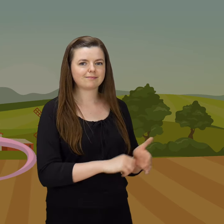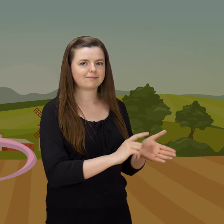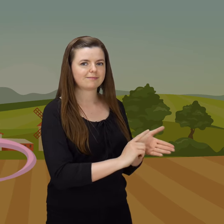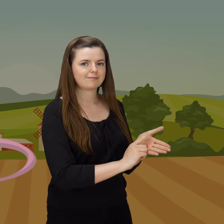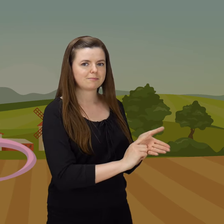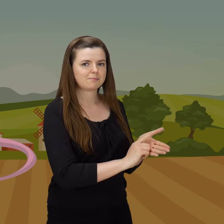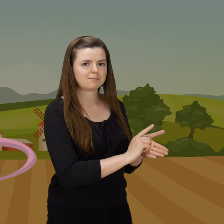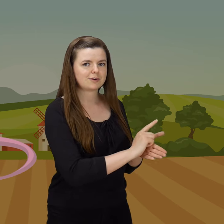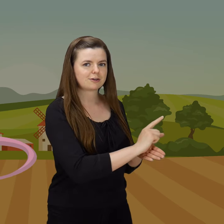Później!